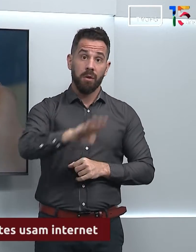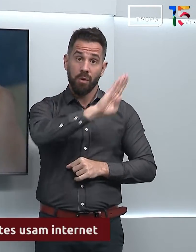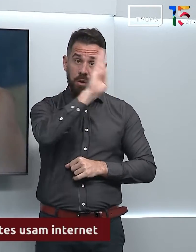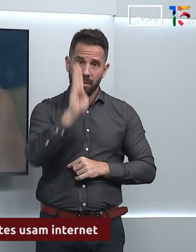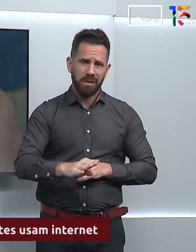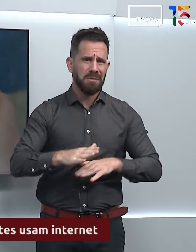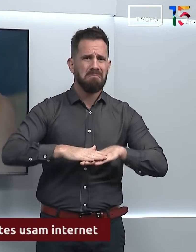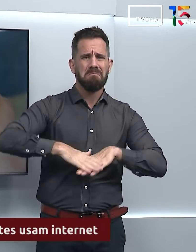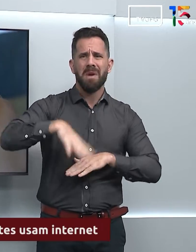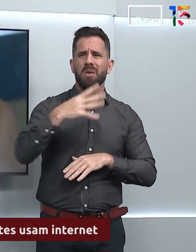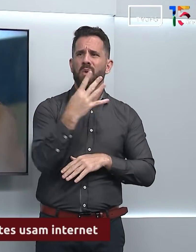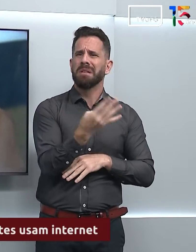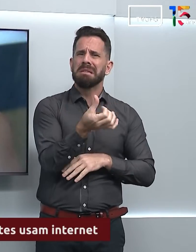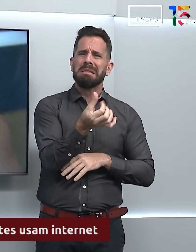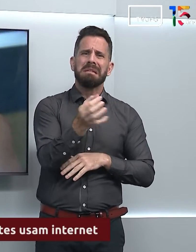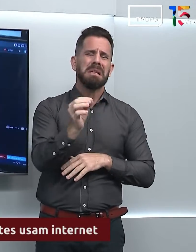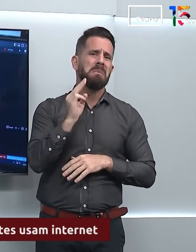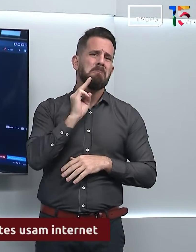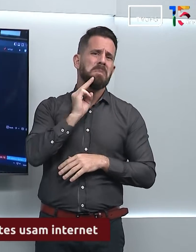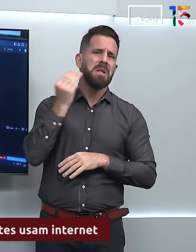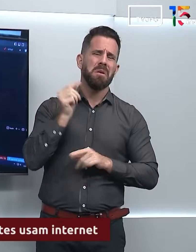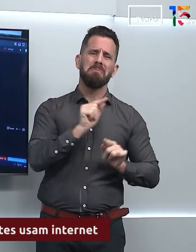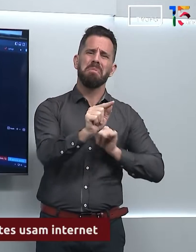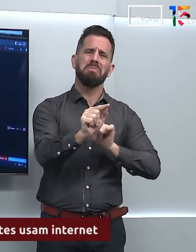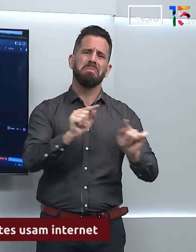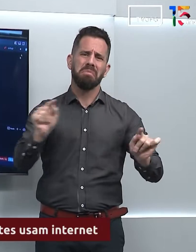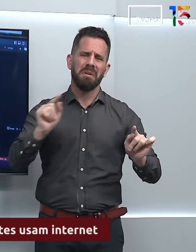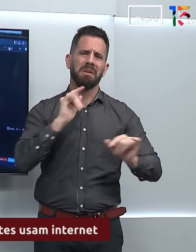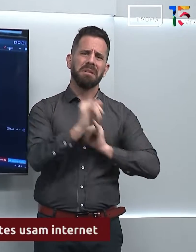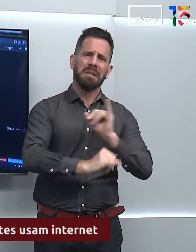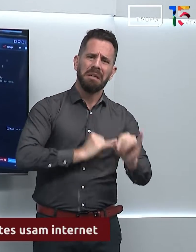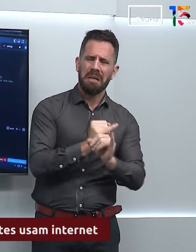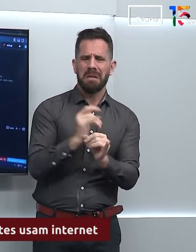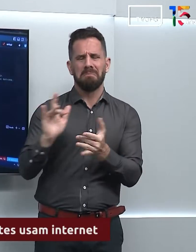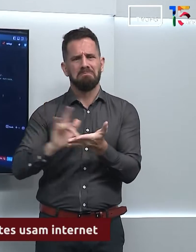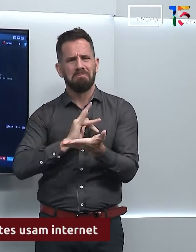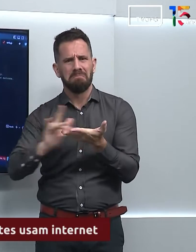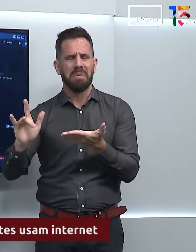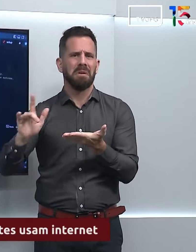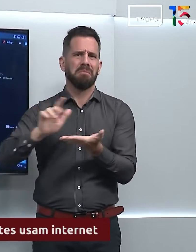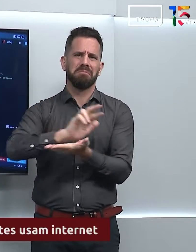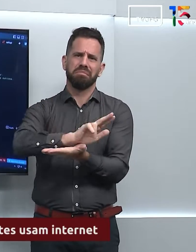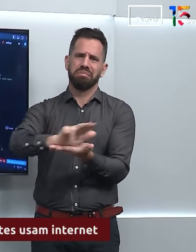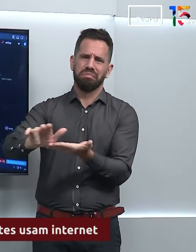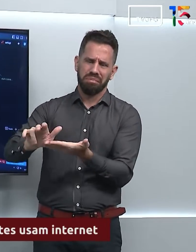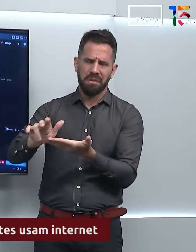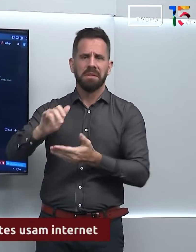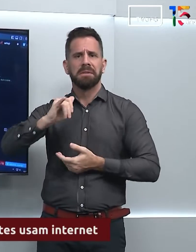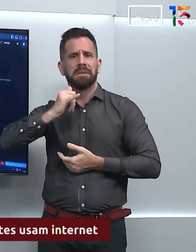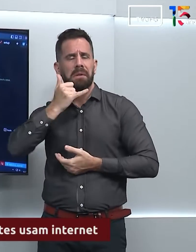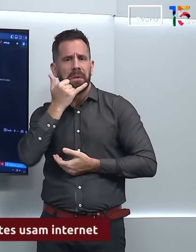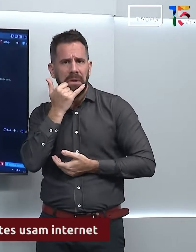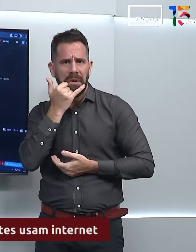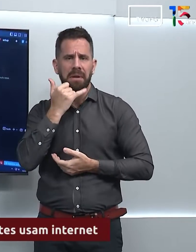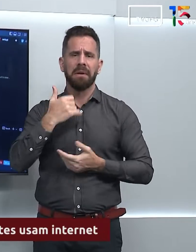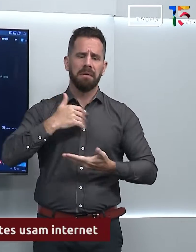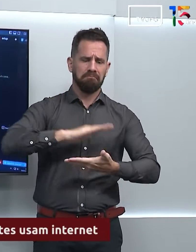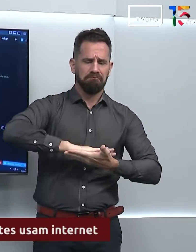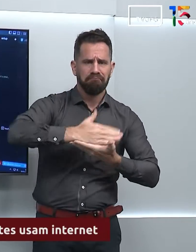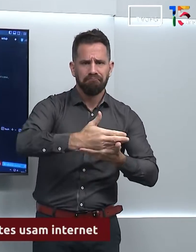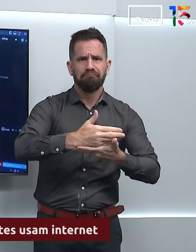460 milhões de dispositivos digitais. Esse número inclui celulares, notebooks,